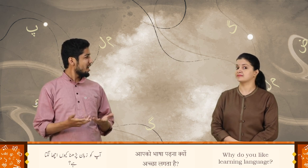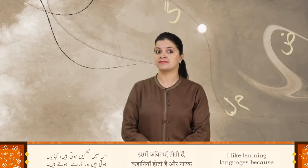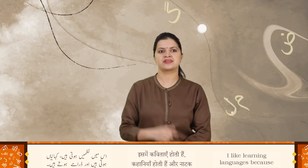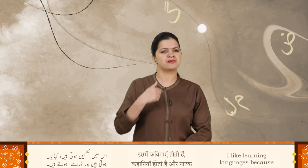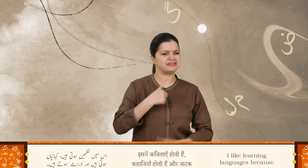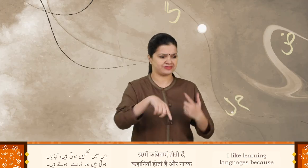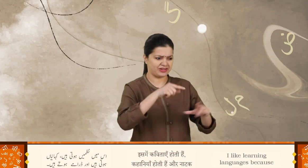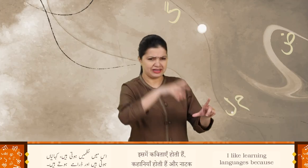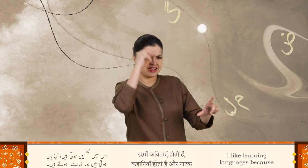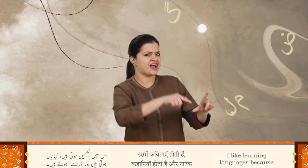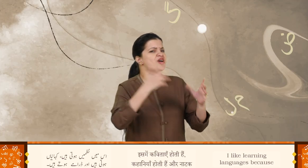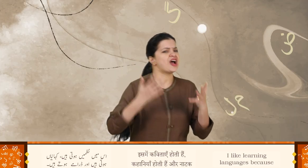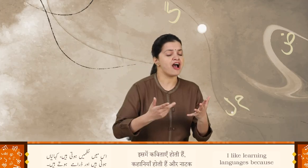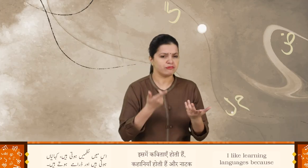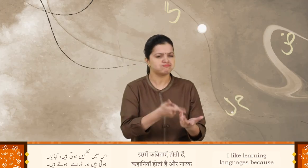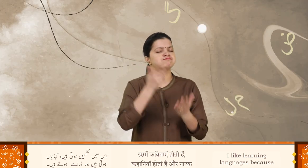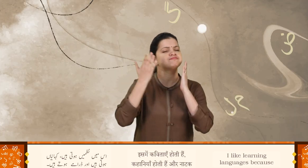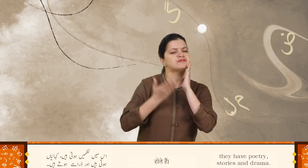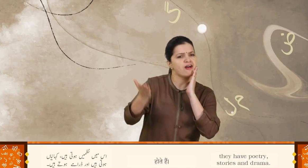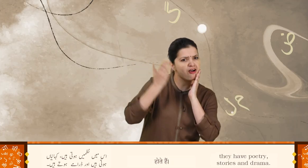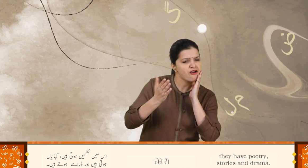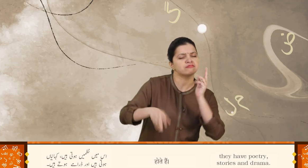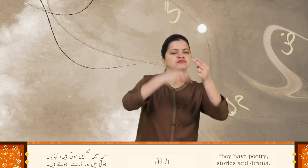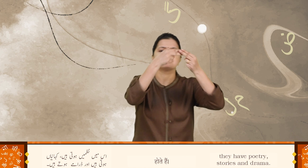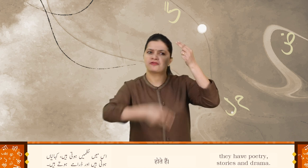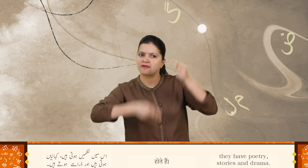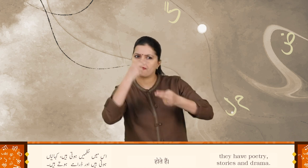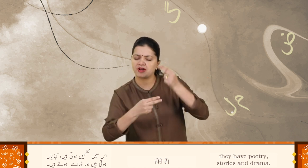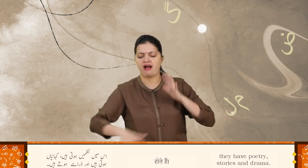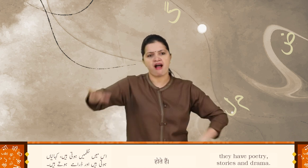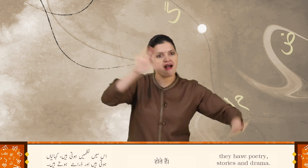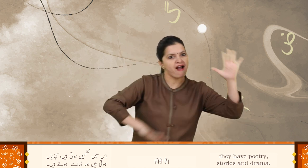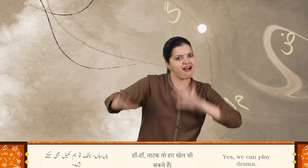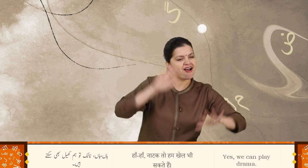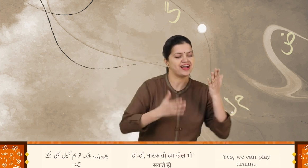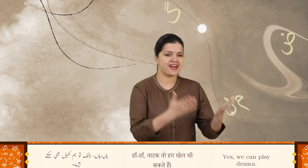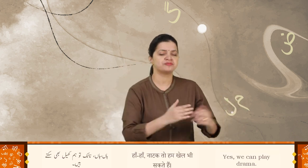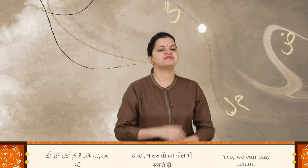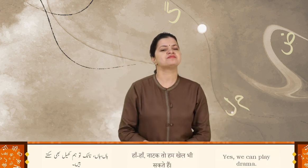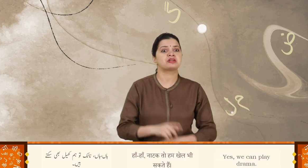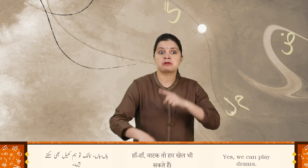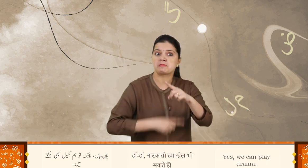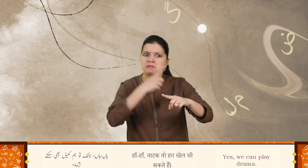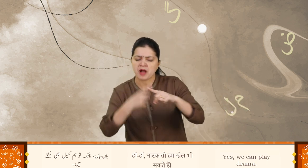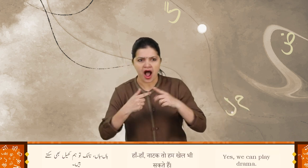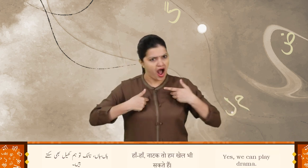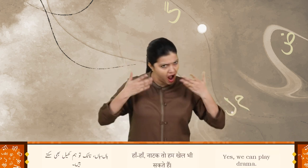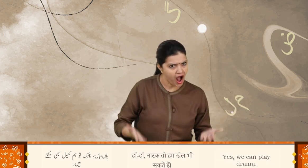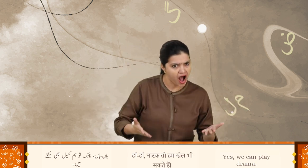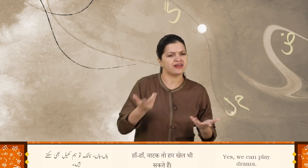اس میں نظمیں ہوتی ہیں، کہانیاں ہوتی ہیں اور ڈرامیں ہوتے ہیں ہاں ہاں، ناٹک تو ہم کھیل بھی سکتے ہیں